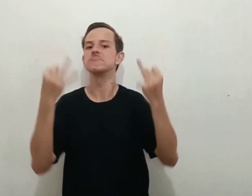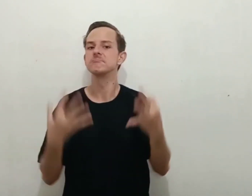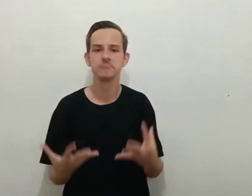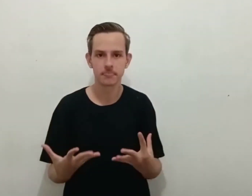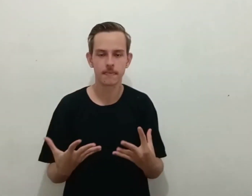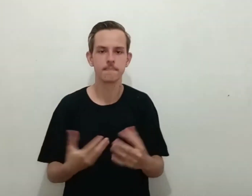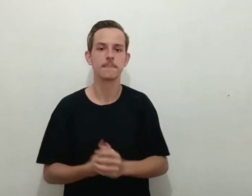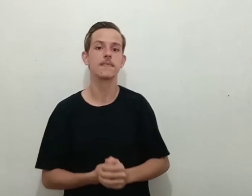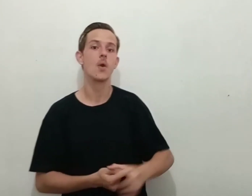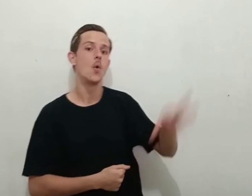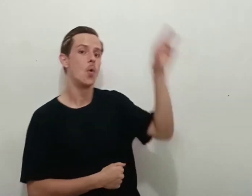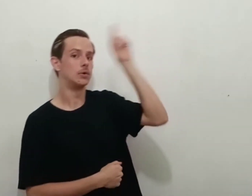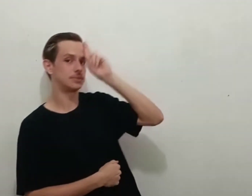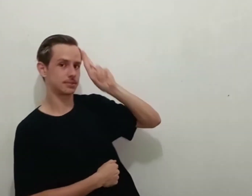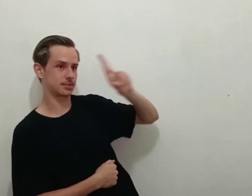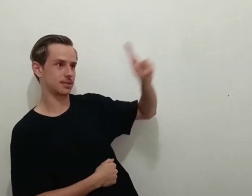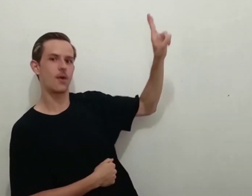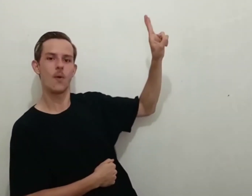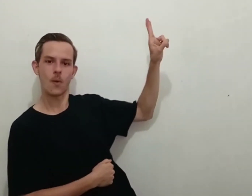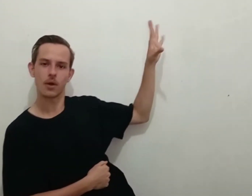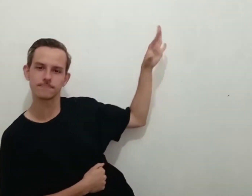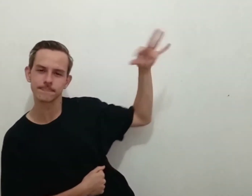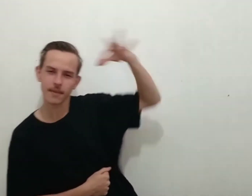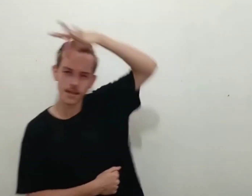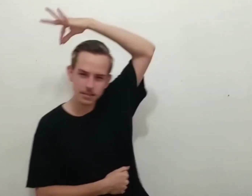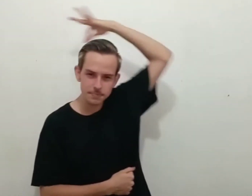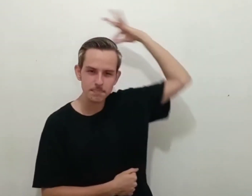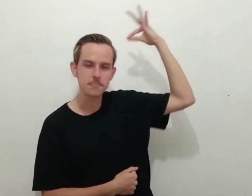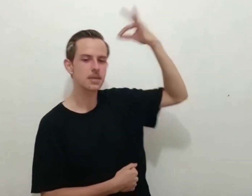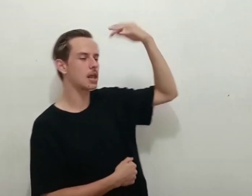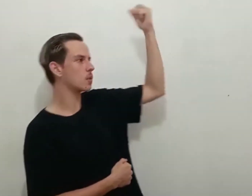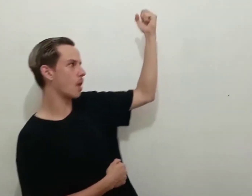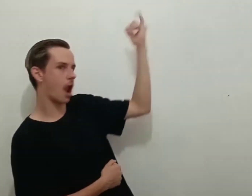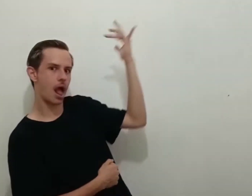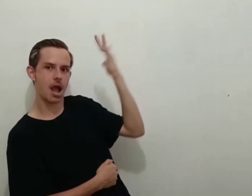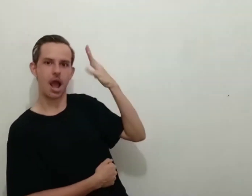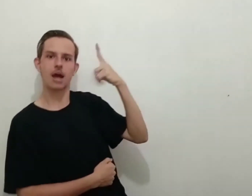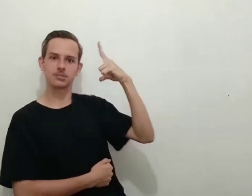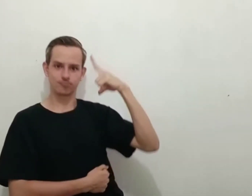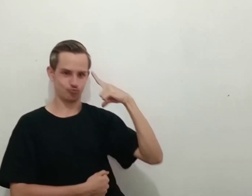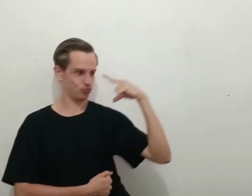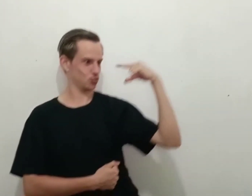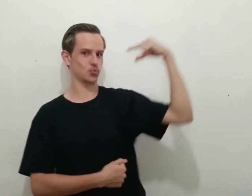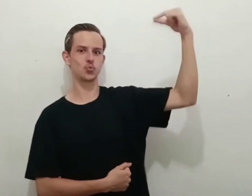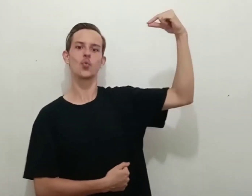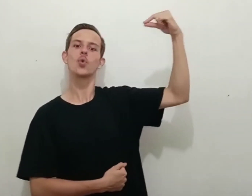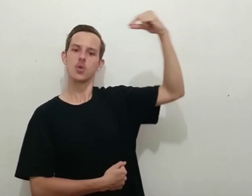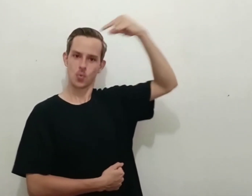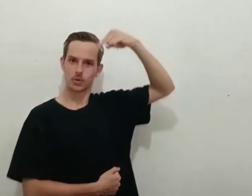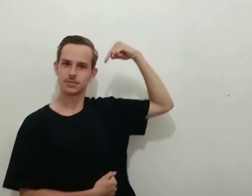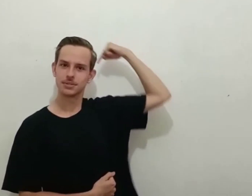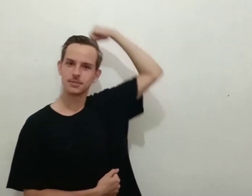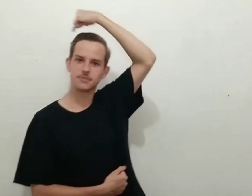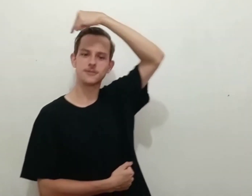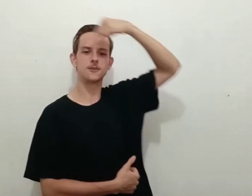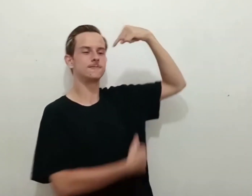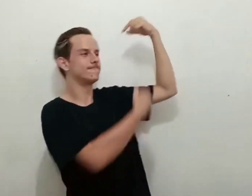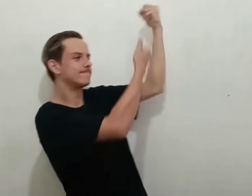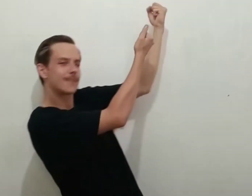O Espírito do Senhor está sobre mim Porque ele me